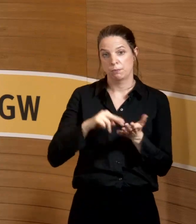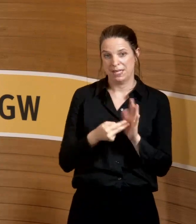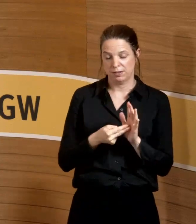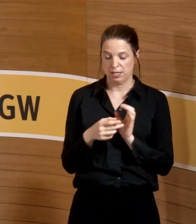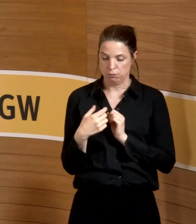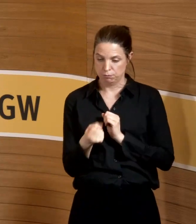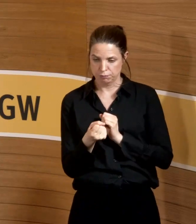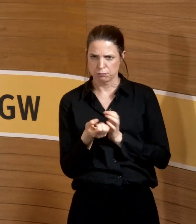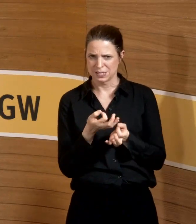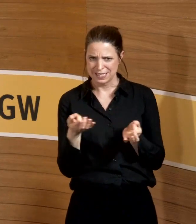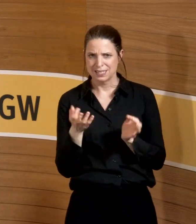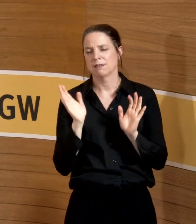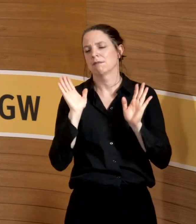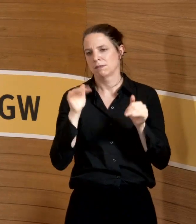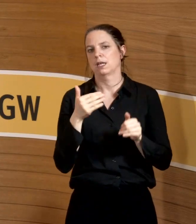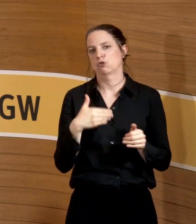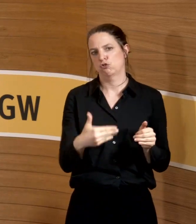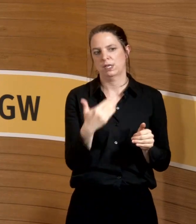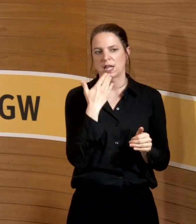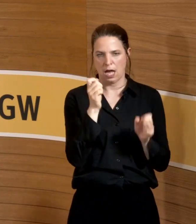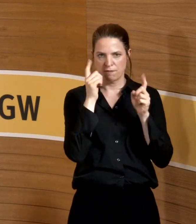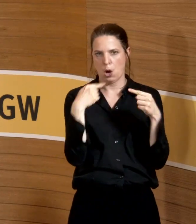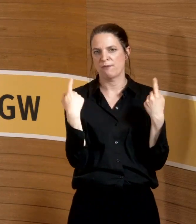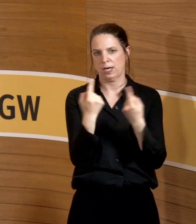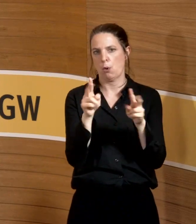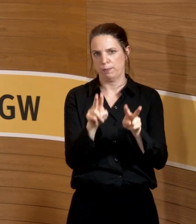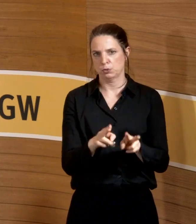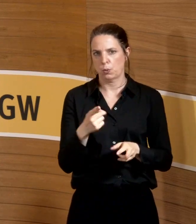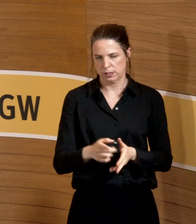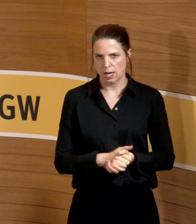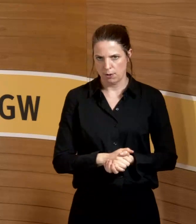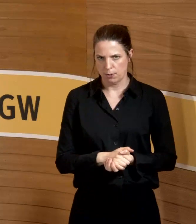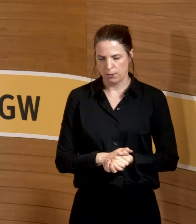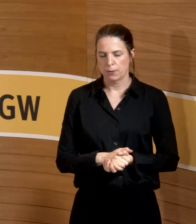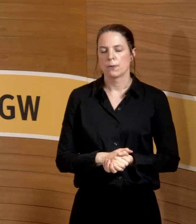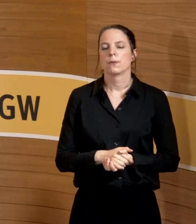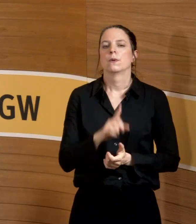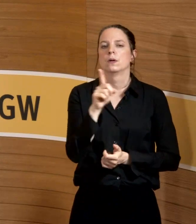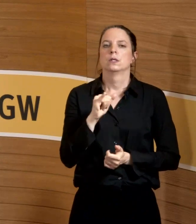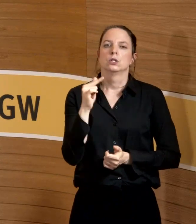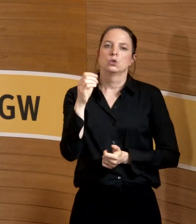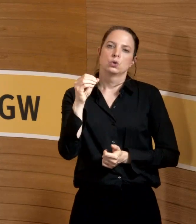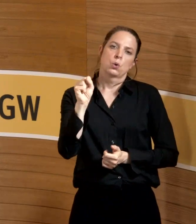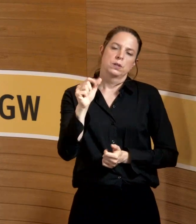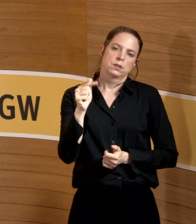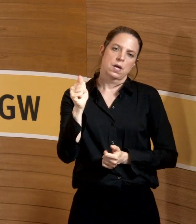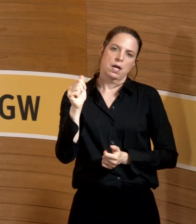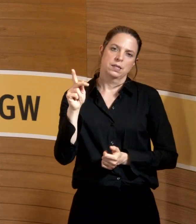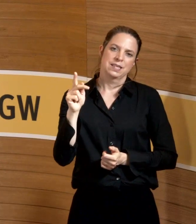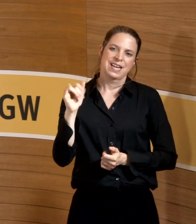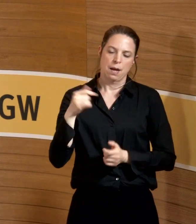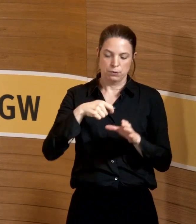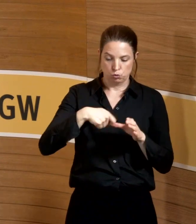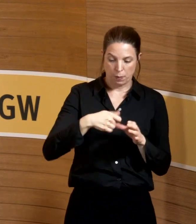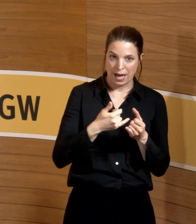da ist nichts, dann geht es halt auch. Zytostatika hatte ich eben schon im Vorfeld genannt. Man muss einmal die Zubereitung